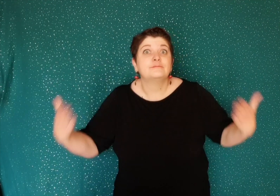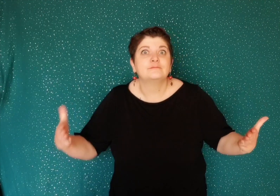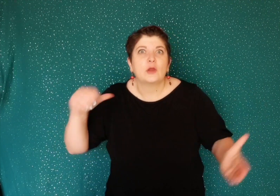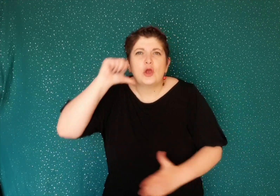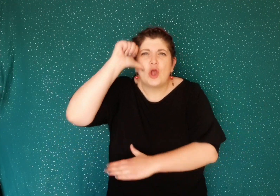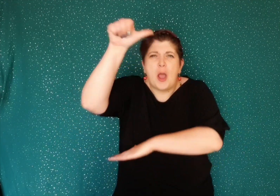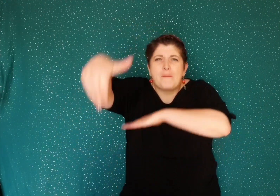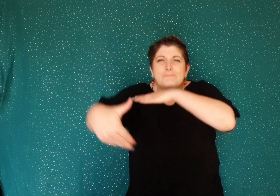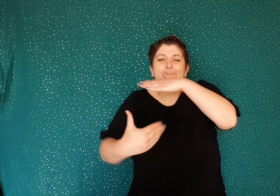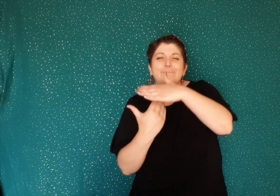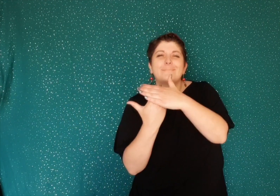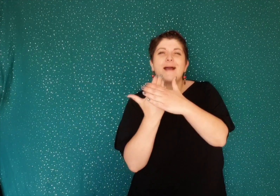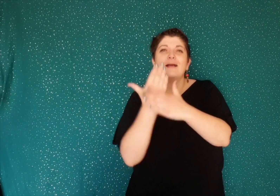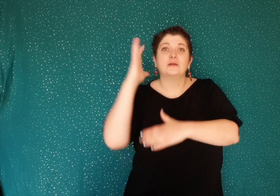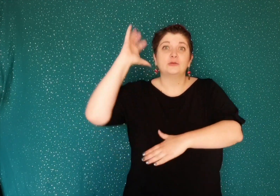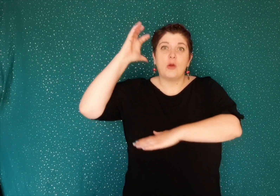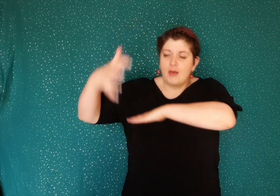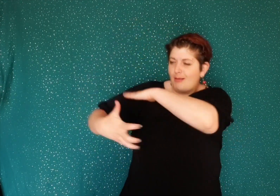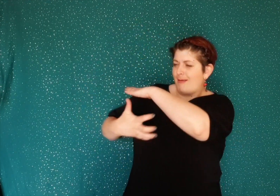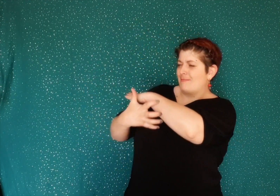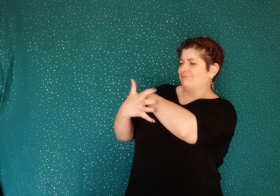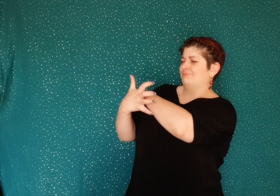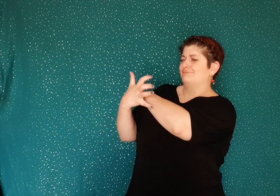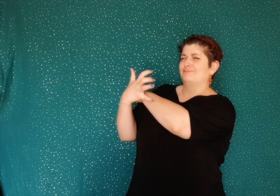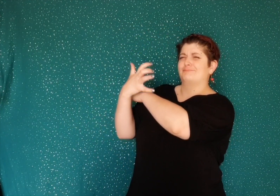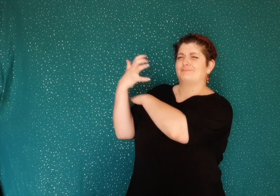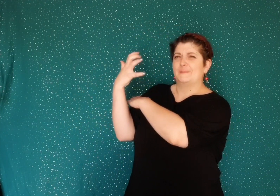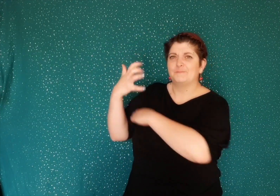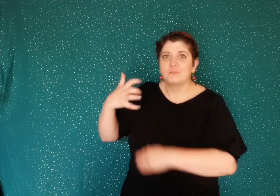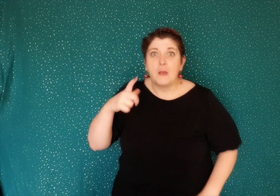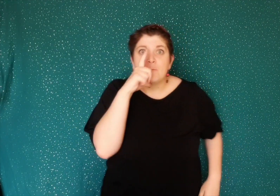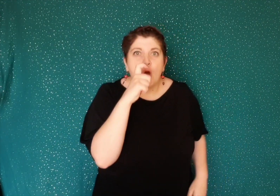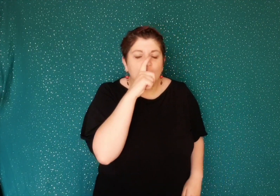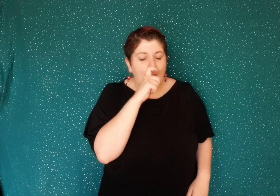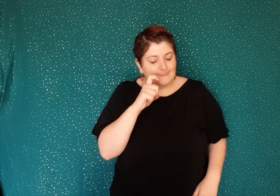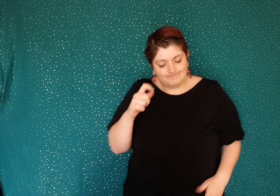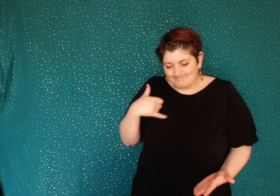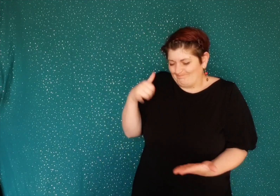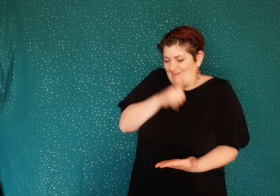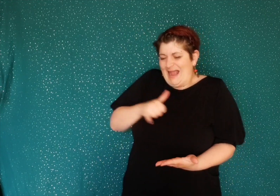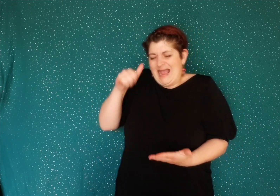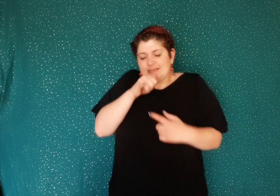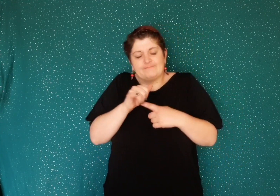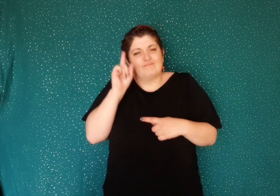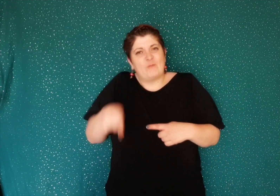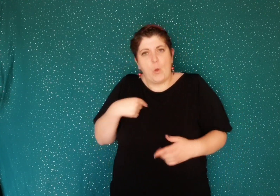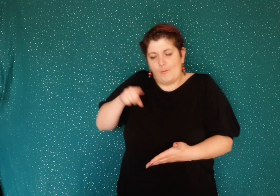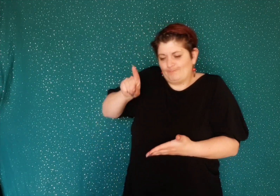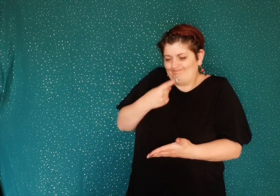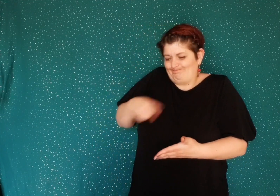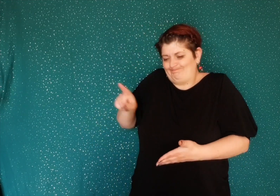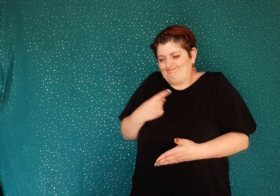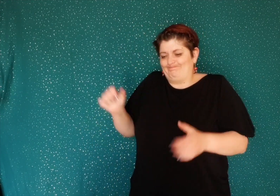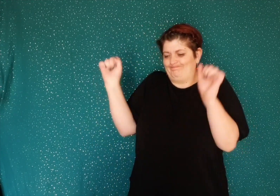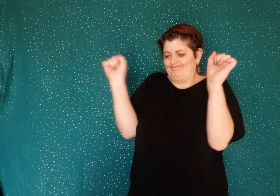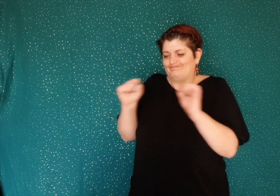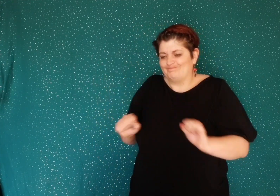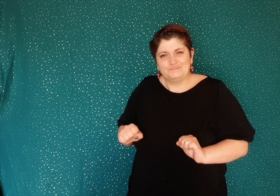alors le lendemain à la première heure il essaie de